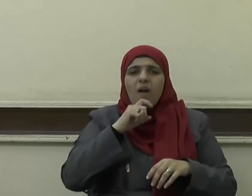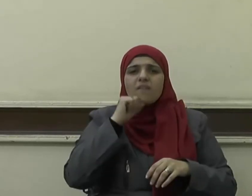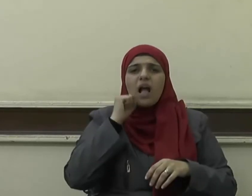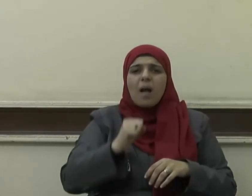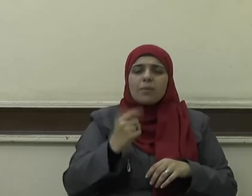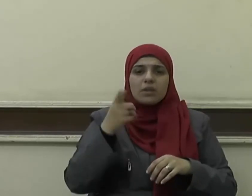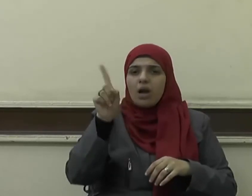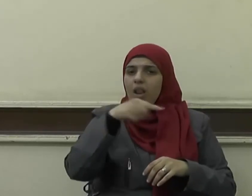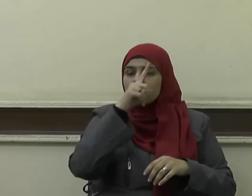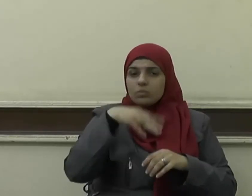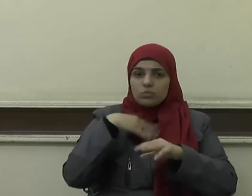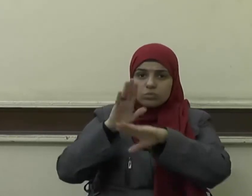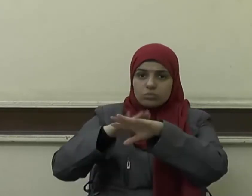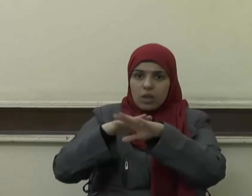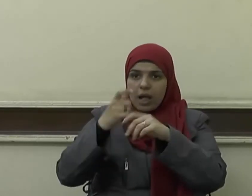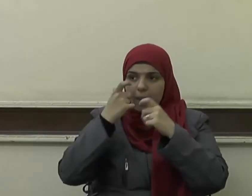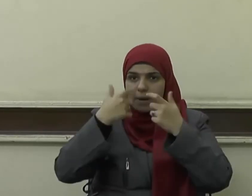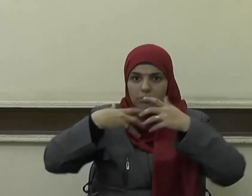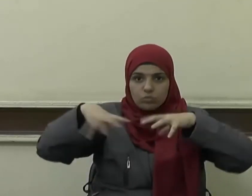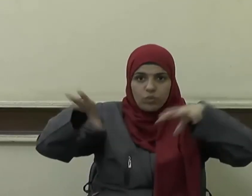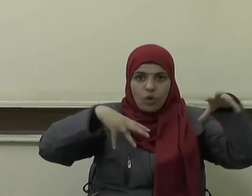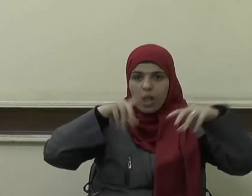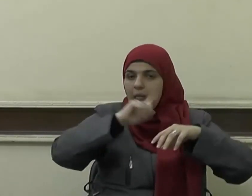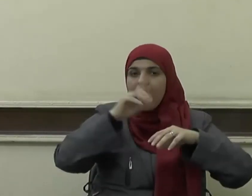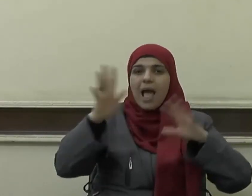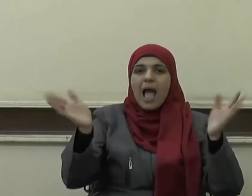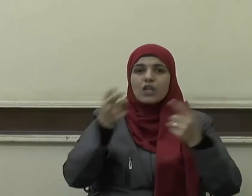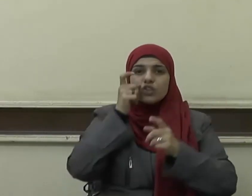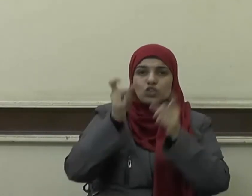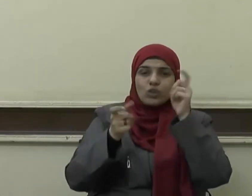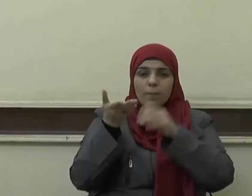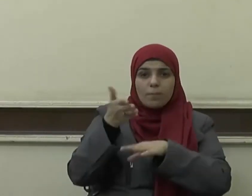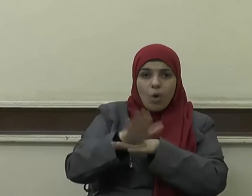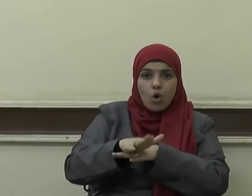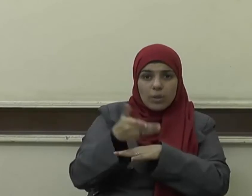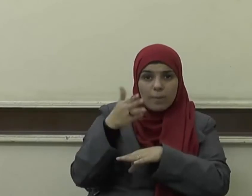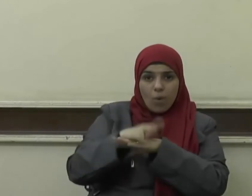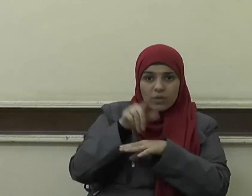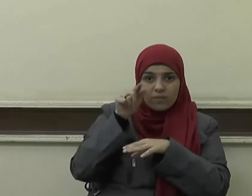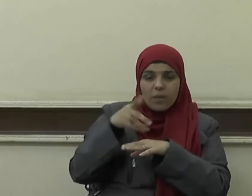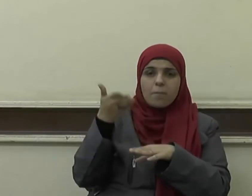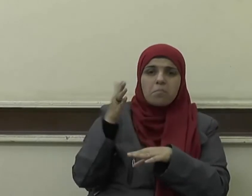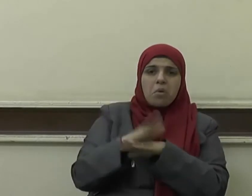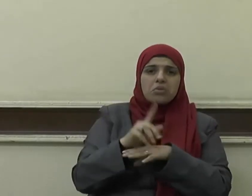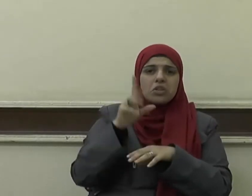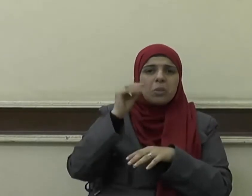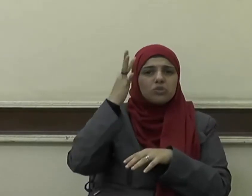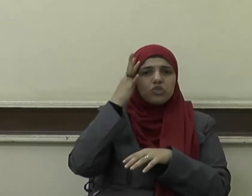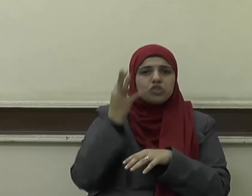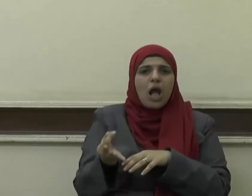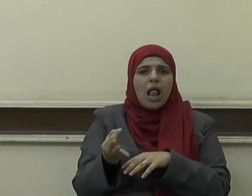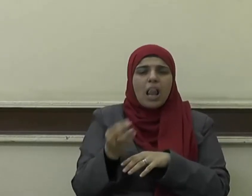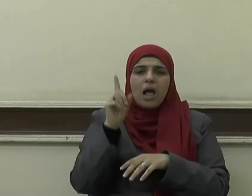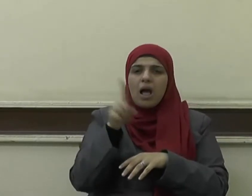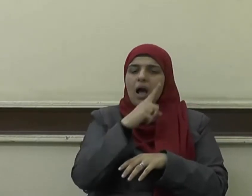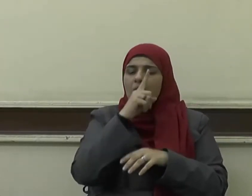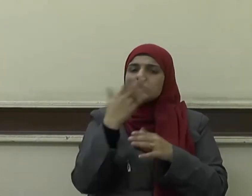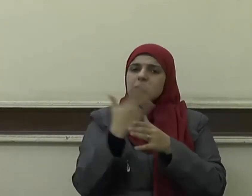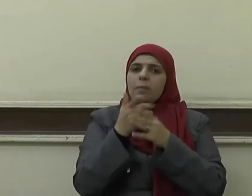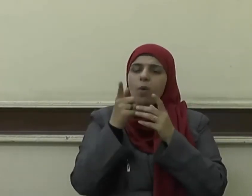ويكفي في التحذير من الفرقة أن من مات عليها مات ميتة جاهلية من أجل ذلك